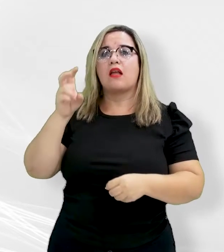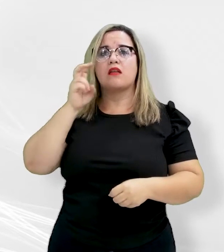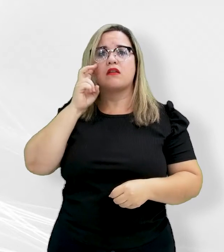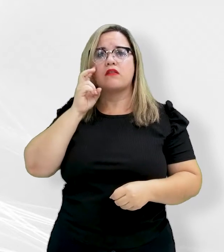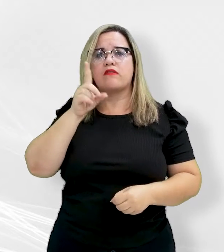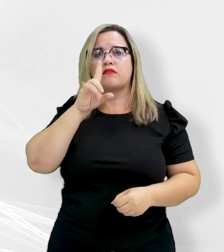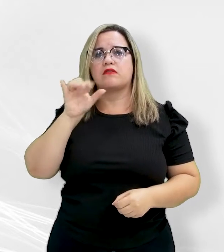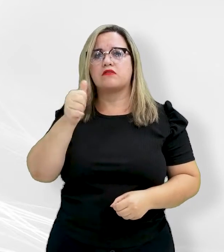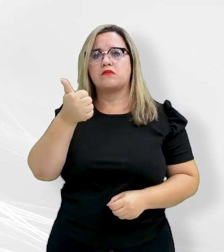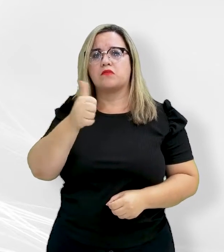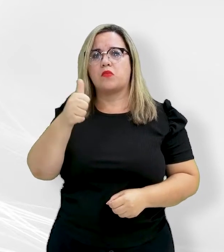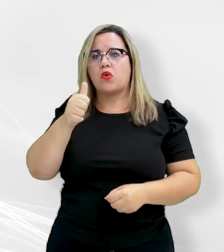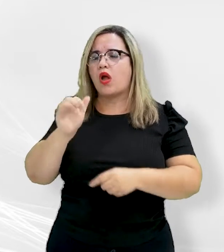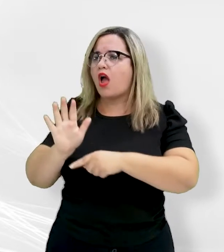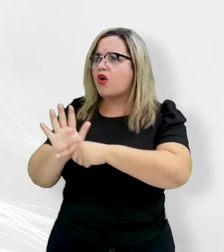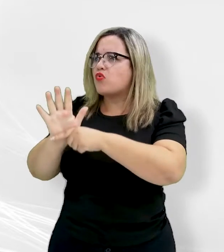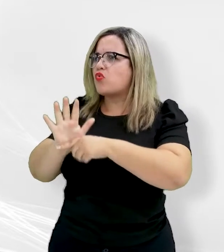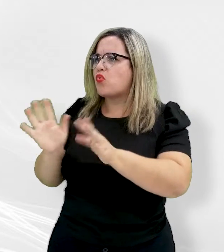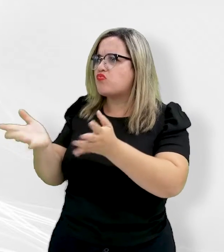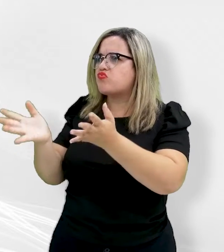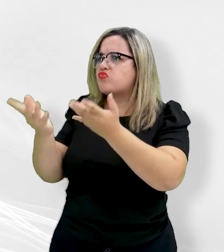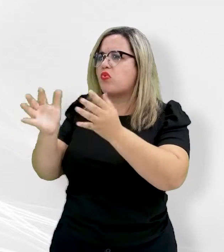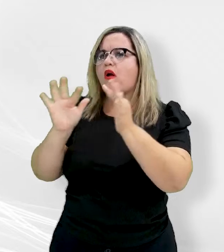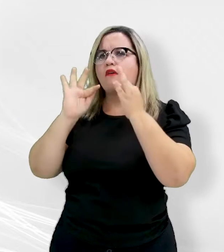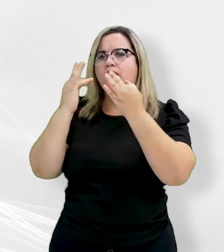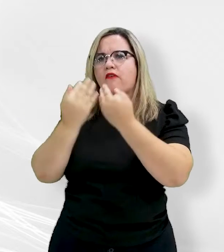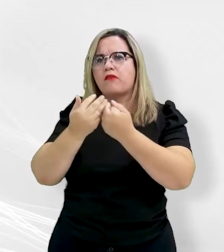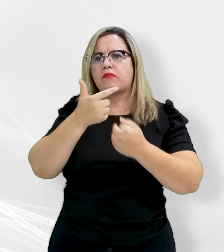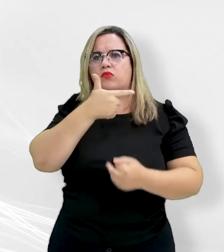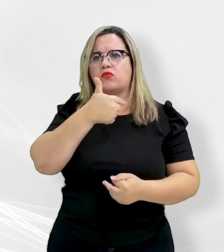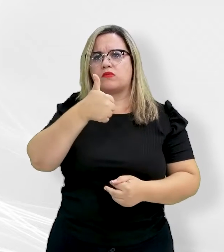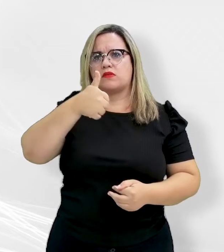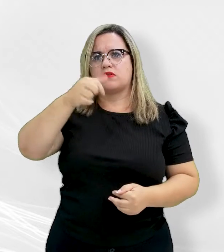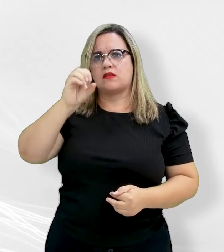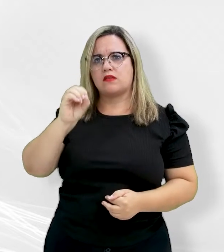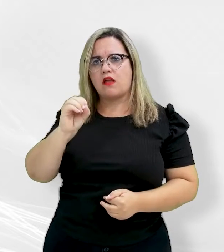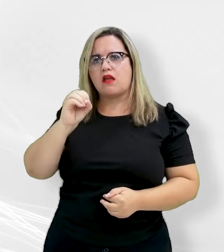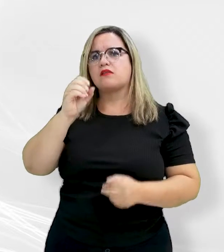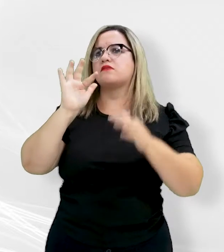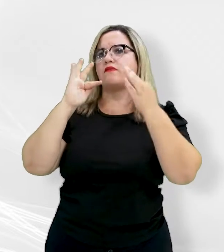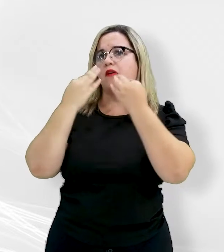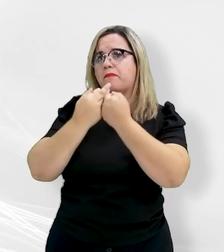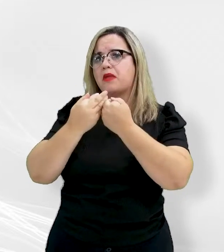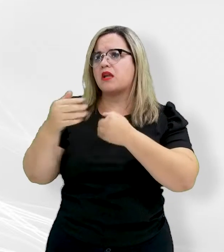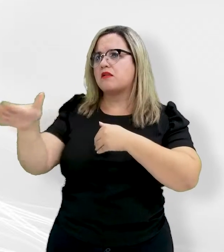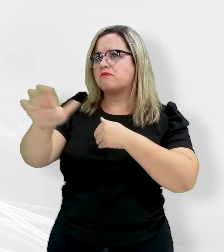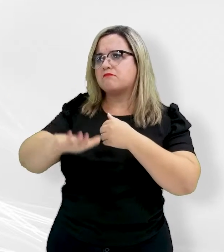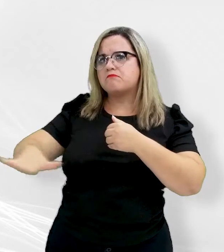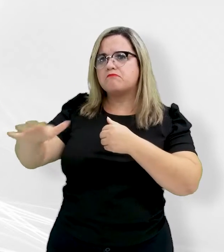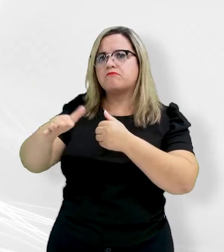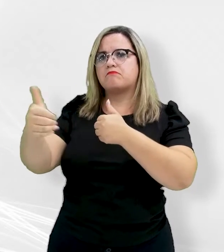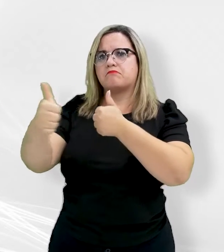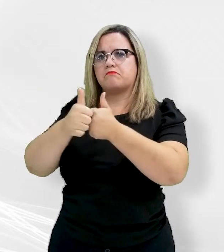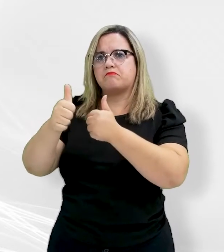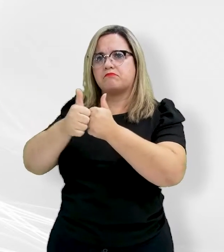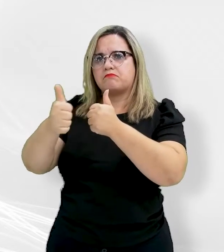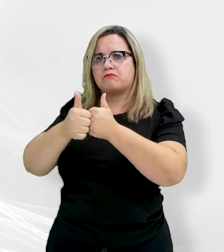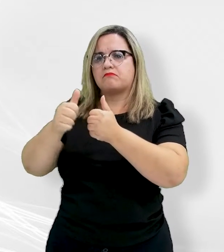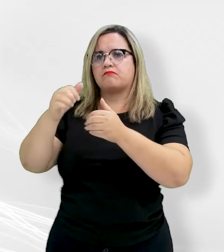aproximadamente 210 famílias do bairro Loteamento Pantanal. A partir da próxima semana, os moradores serão convocados para